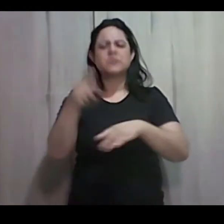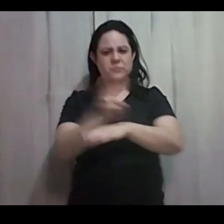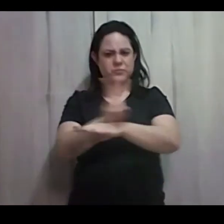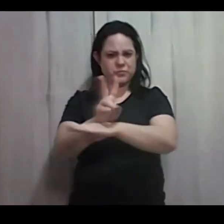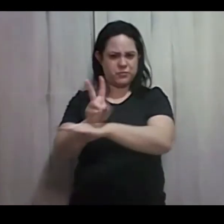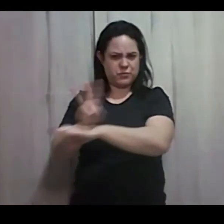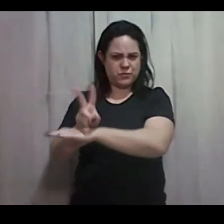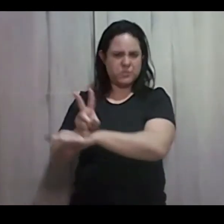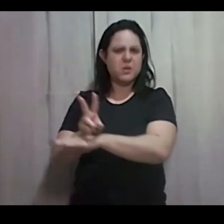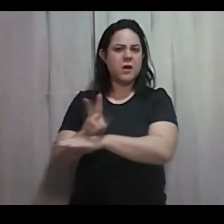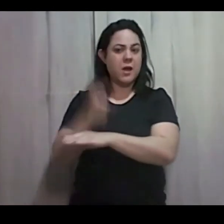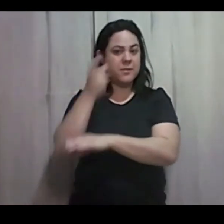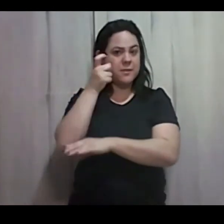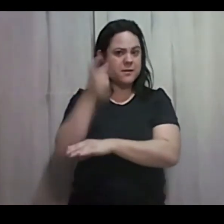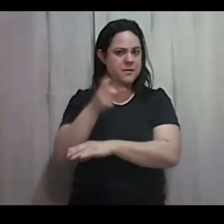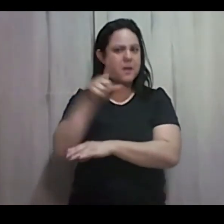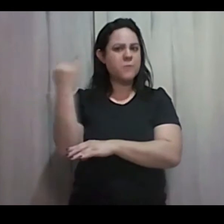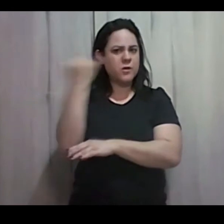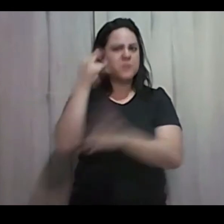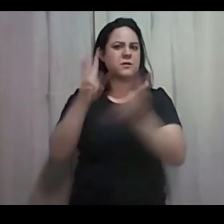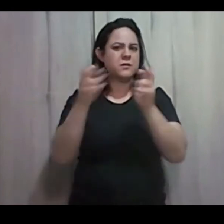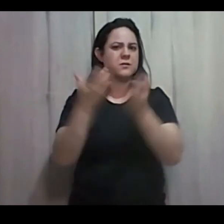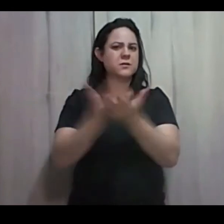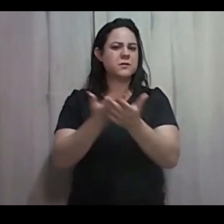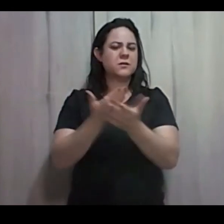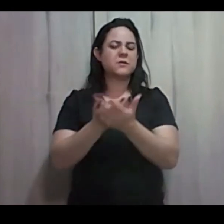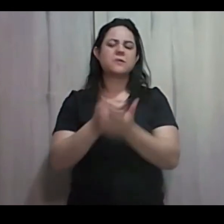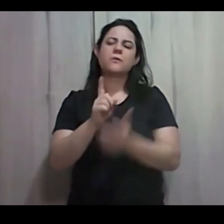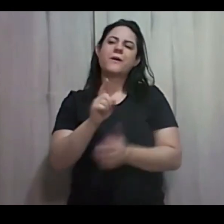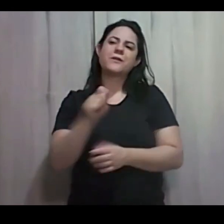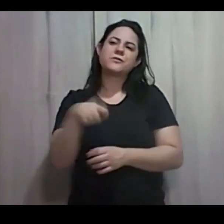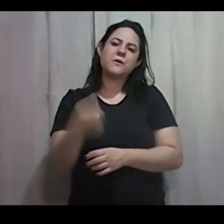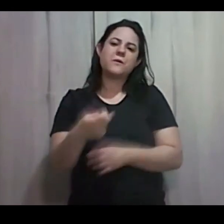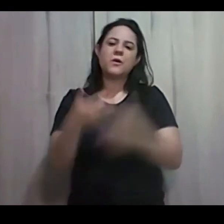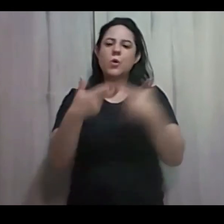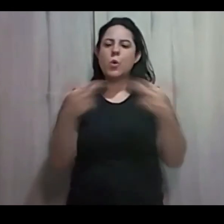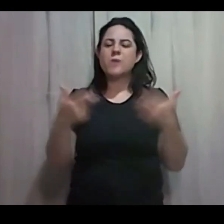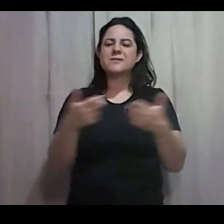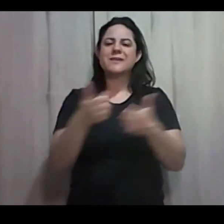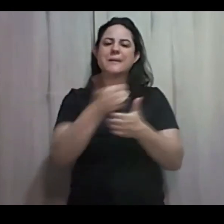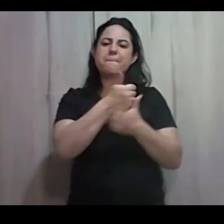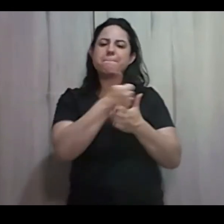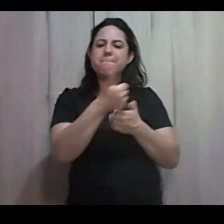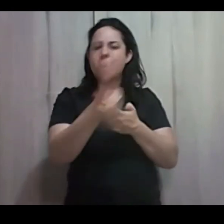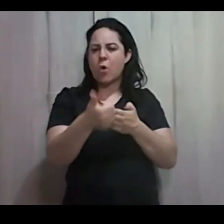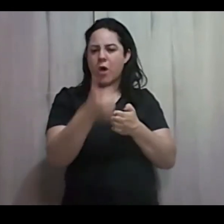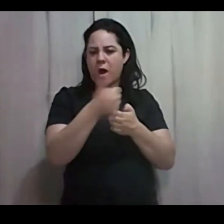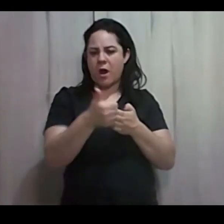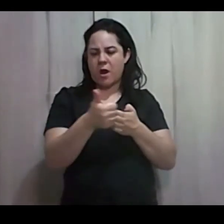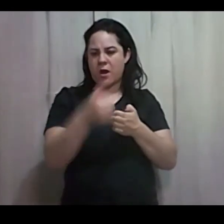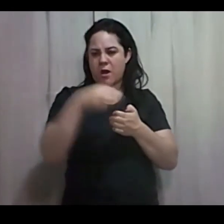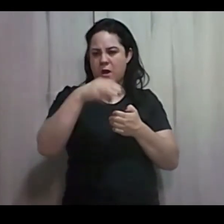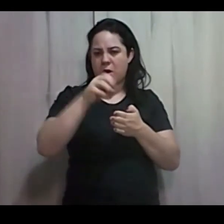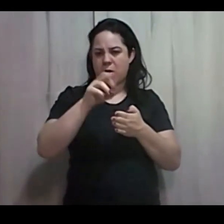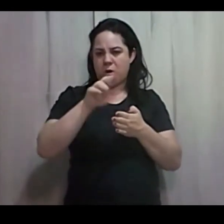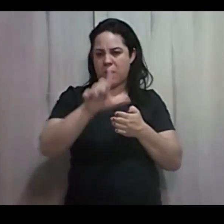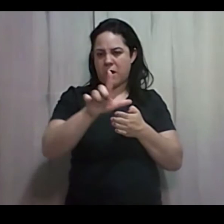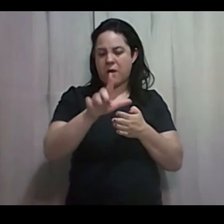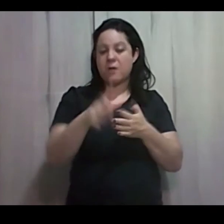estudar bem Sobre isso Isso não tem a ver Com coisas morais Porque às vezes parece que Vigiar é